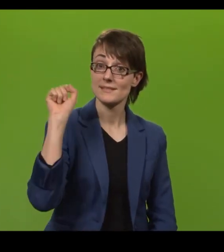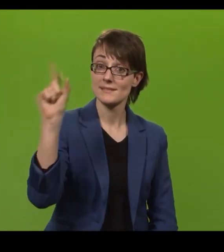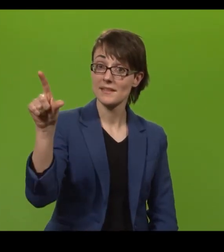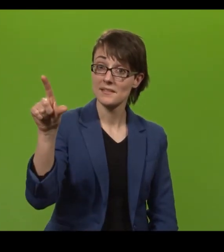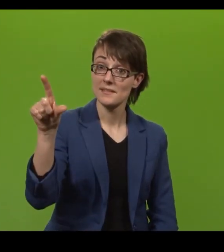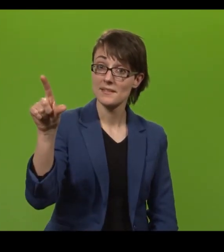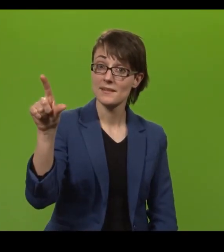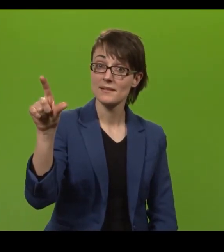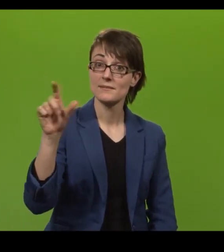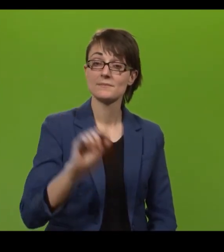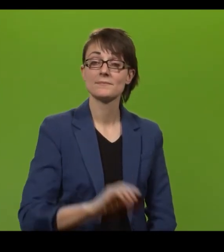senda,